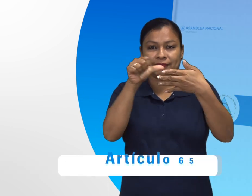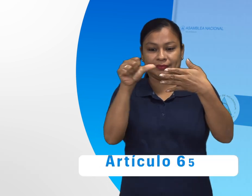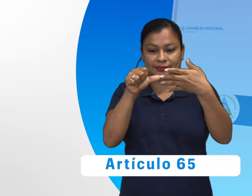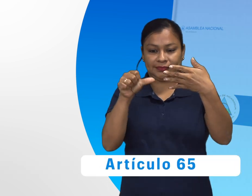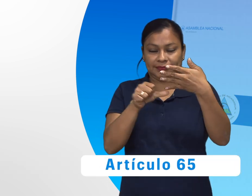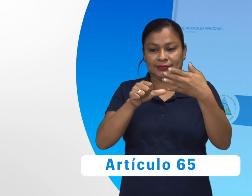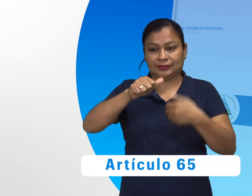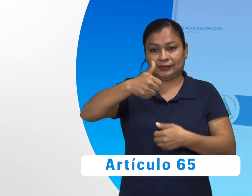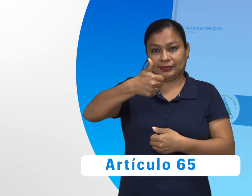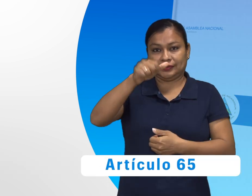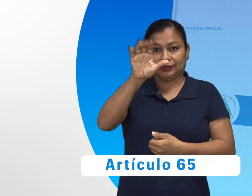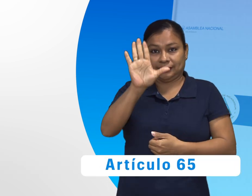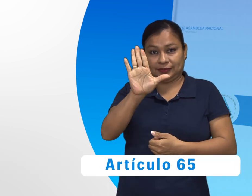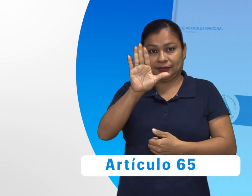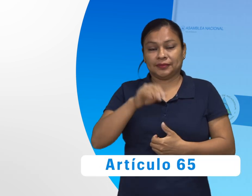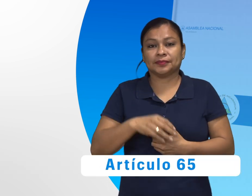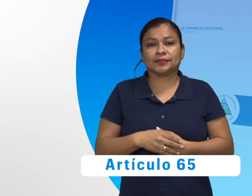Artículo 65